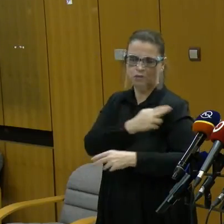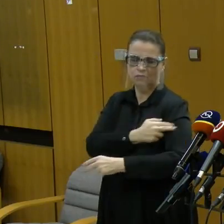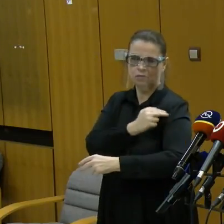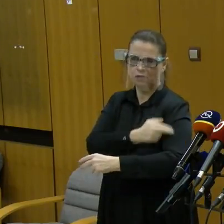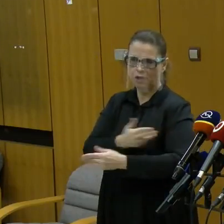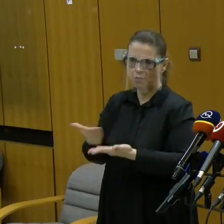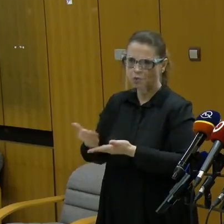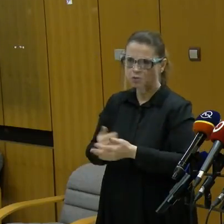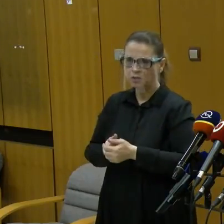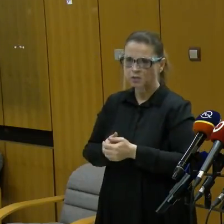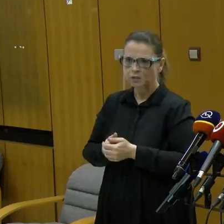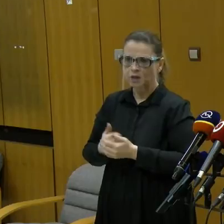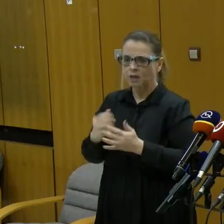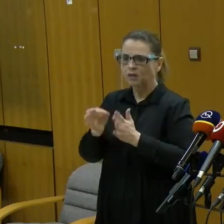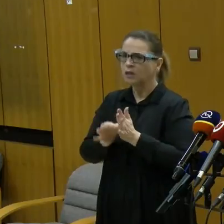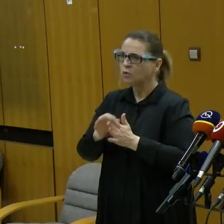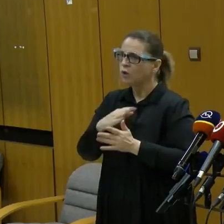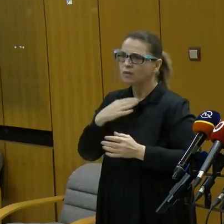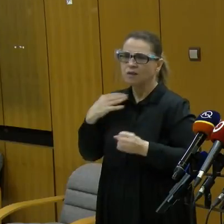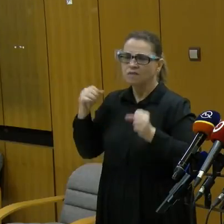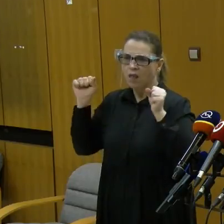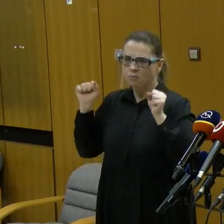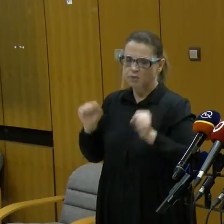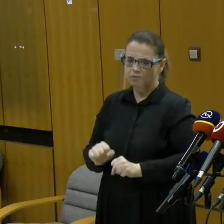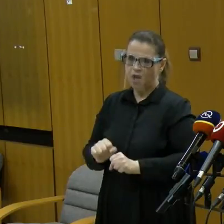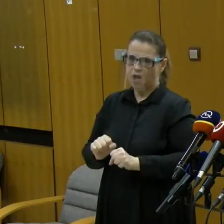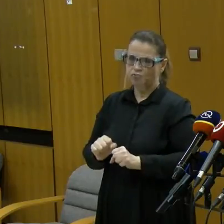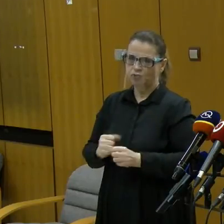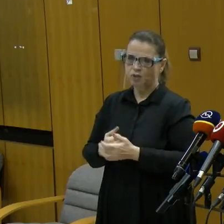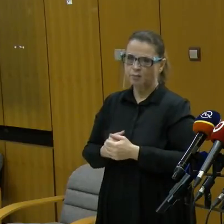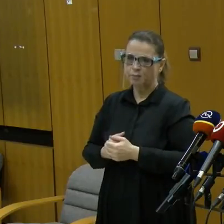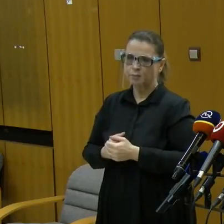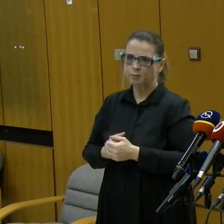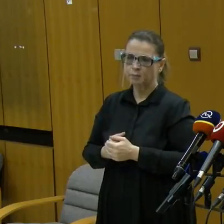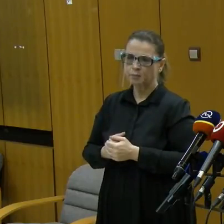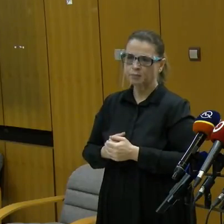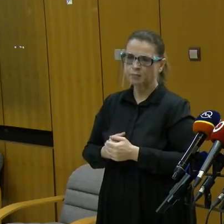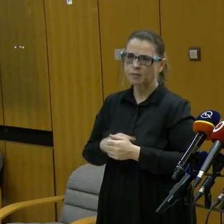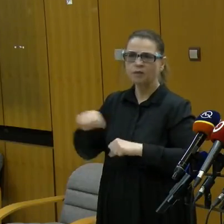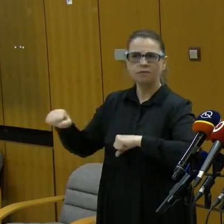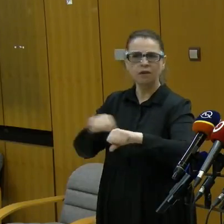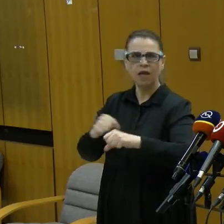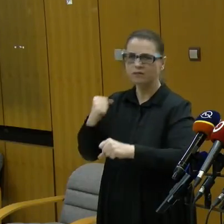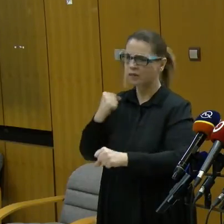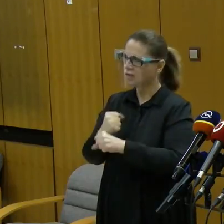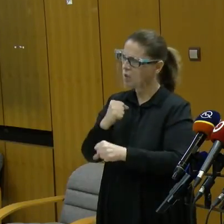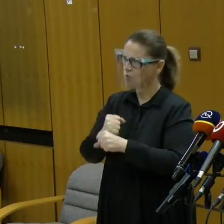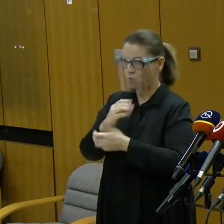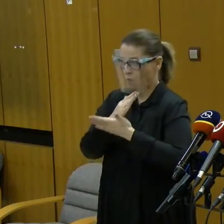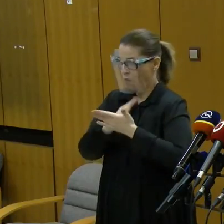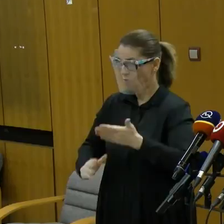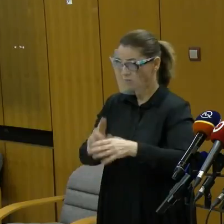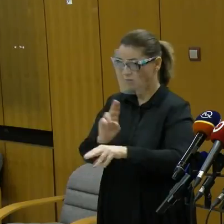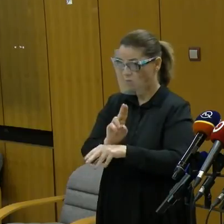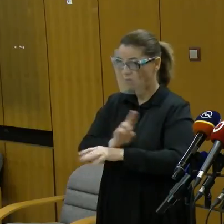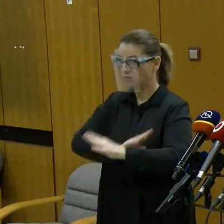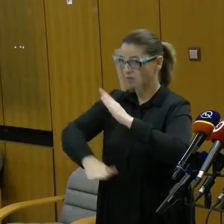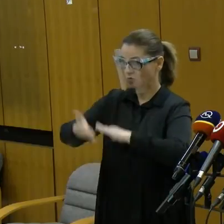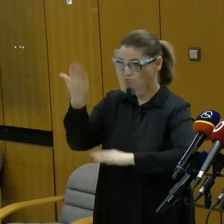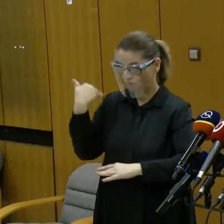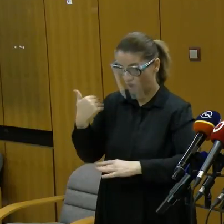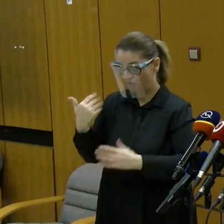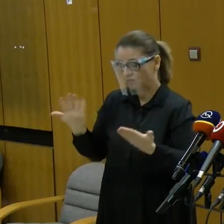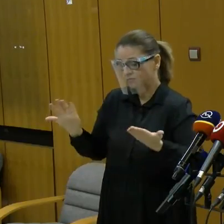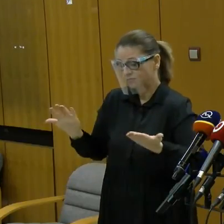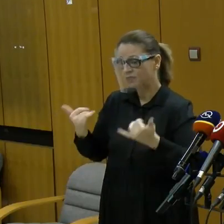je veľmi vážna. Napriek tomu, že sme nepristúpili, alebo že vláda nepristúpila, k razantnejším opatreniám už skôr spolieham